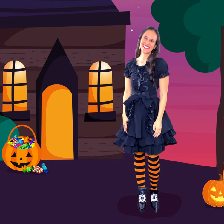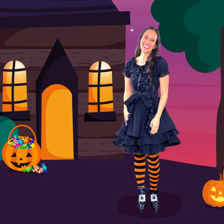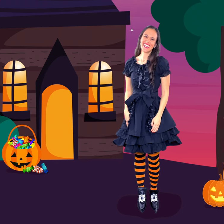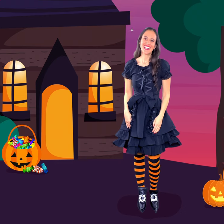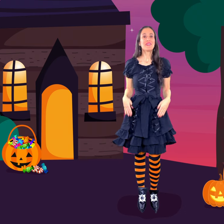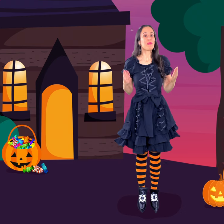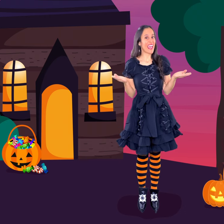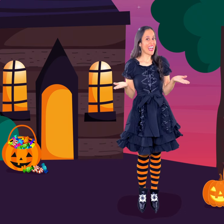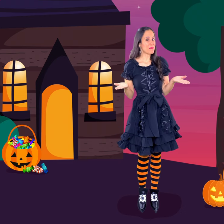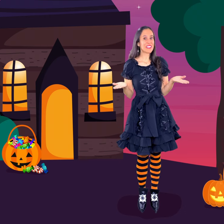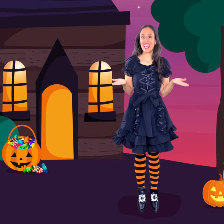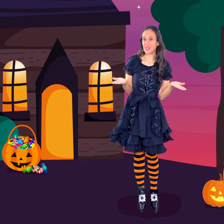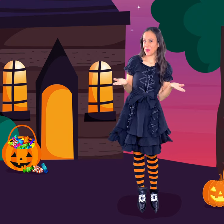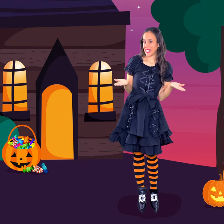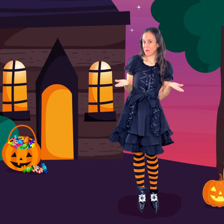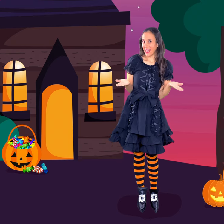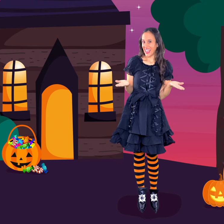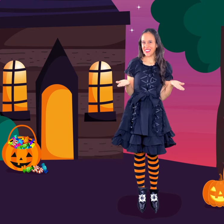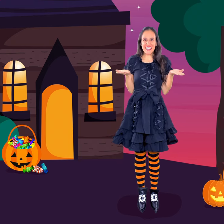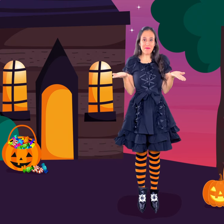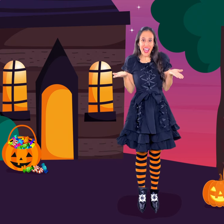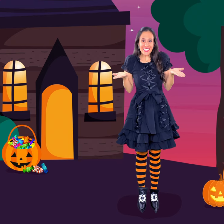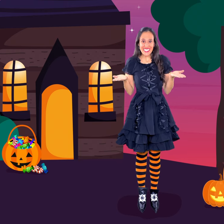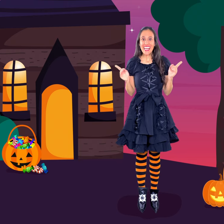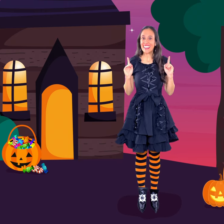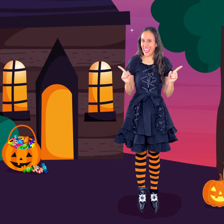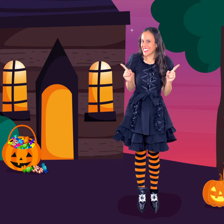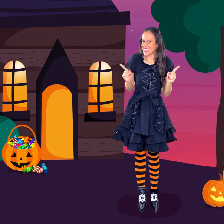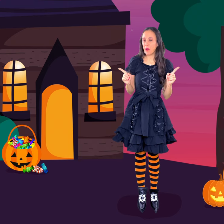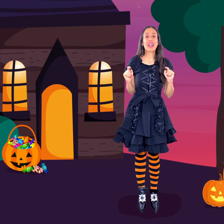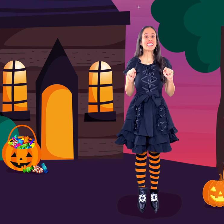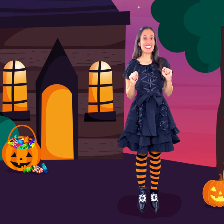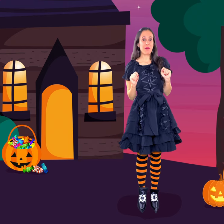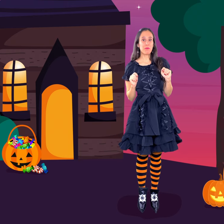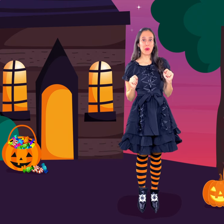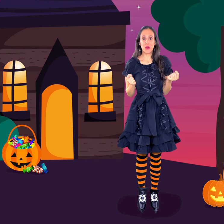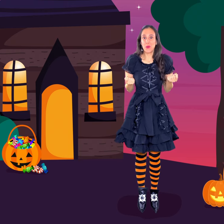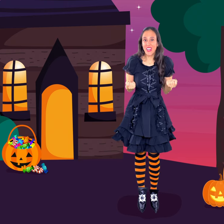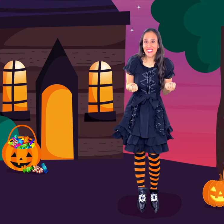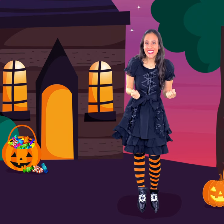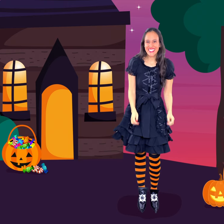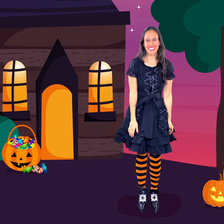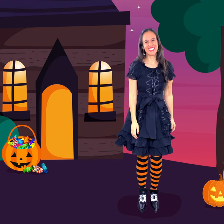Veamos algunas palabras más. Let's look at some more words.